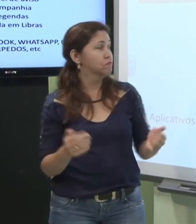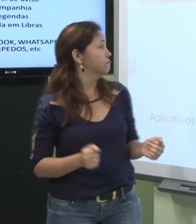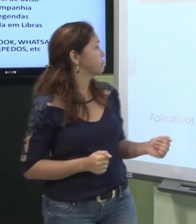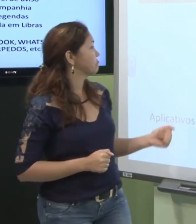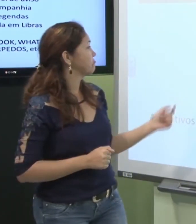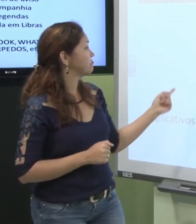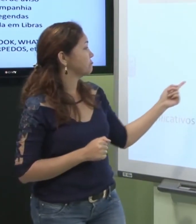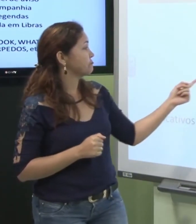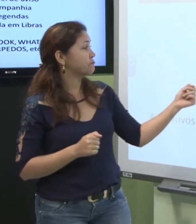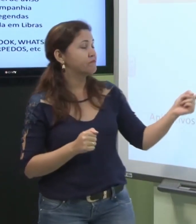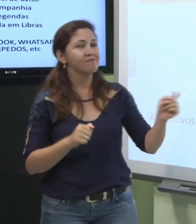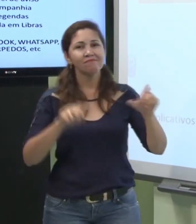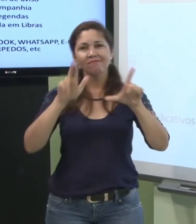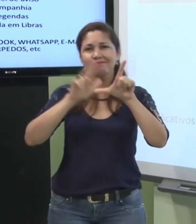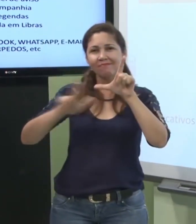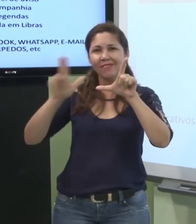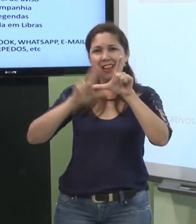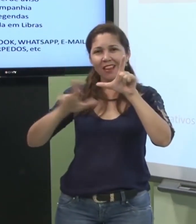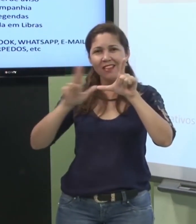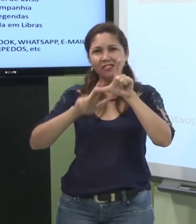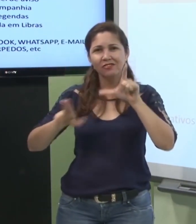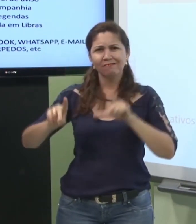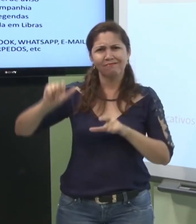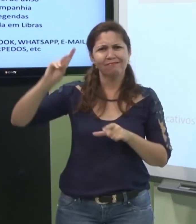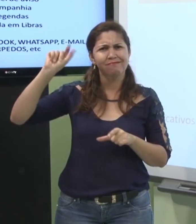Então, antigamente, na televisão não tinha legenda.